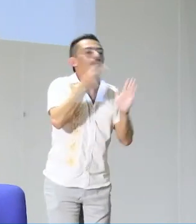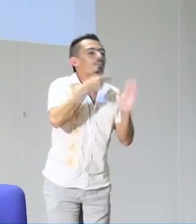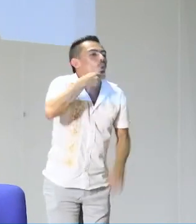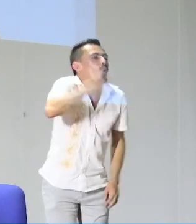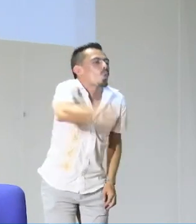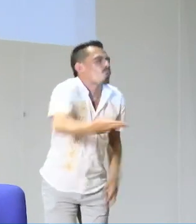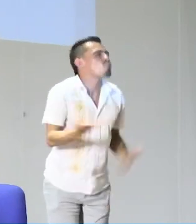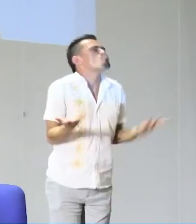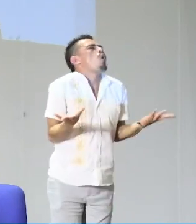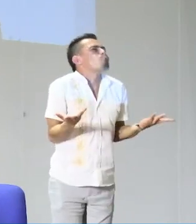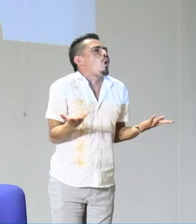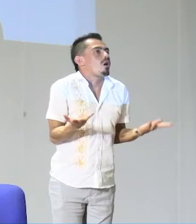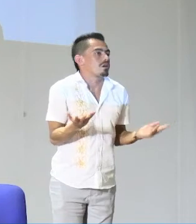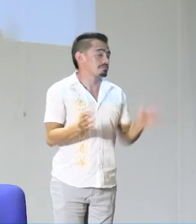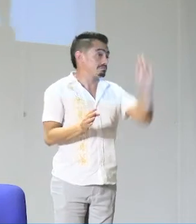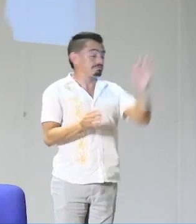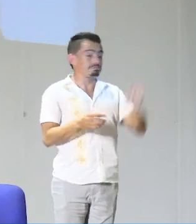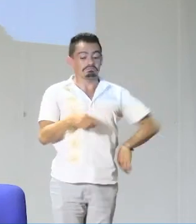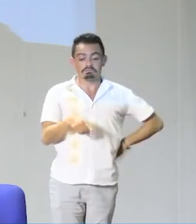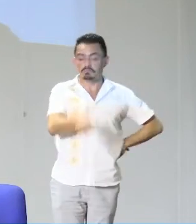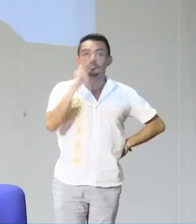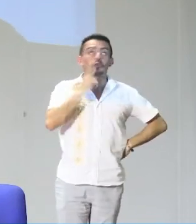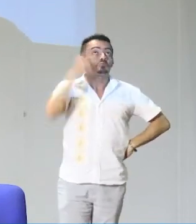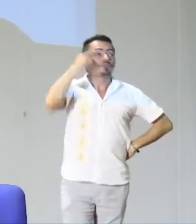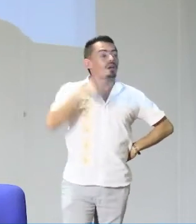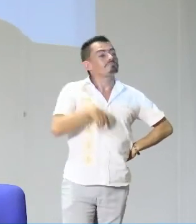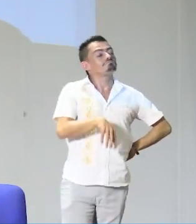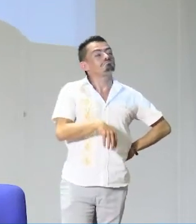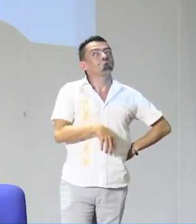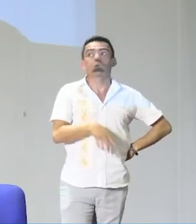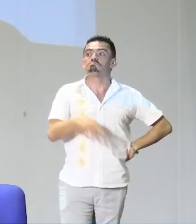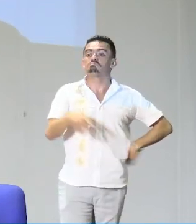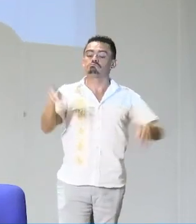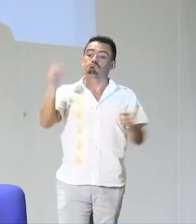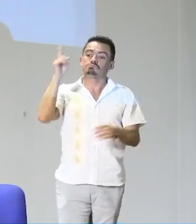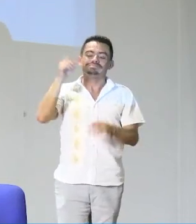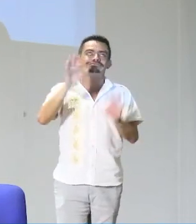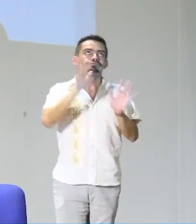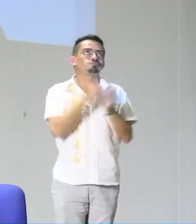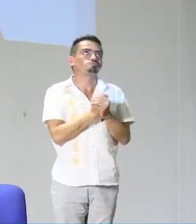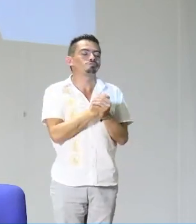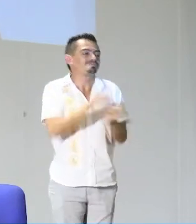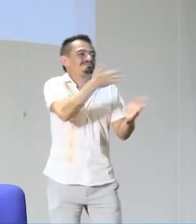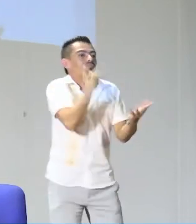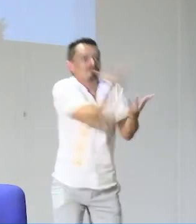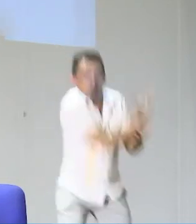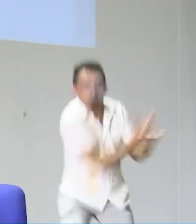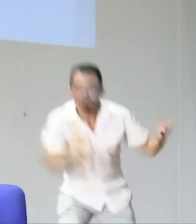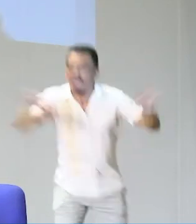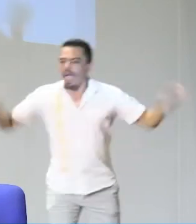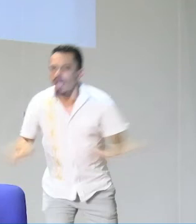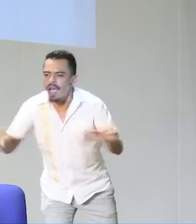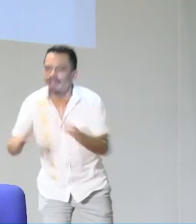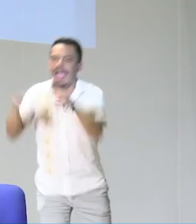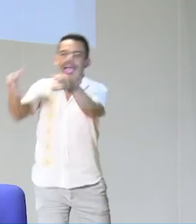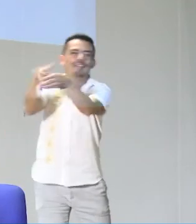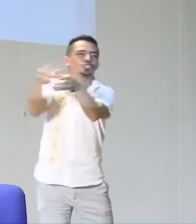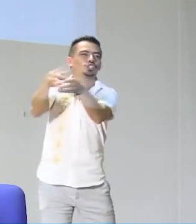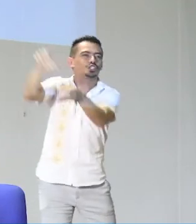poesía para los niños, cuentos en lengua de señas para los niños. Entonces, uno puede decirles directamente, sin apoyo de